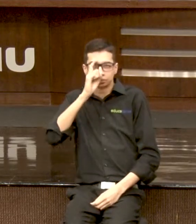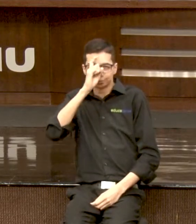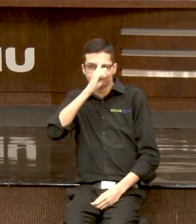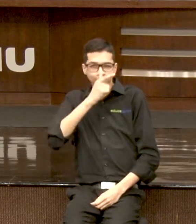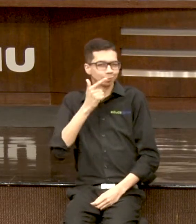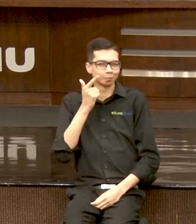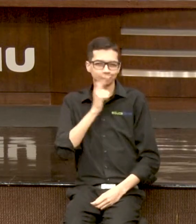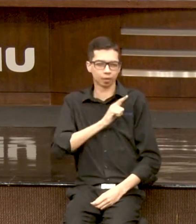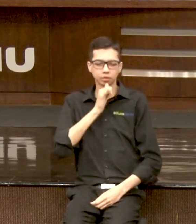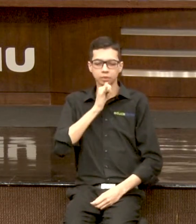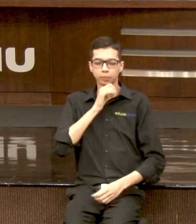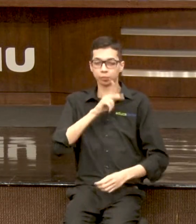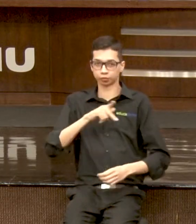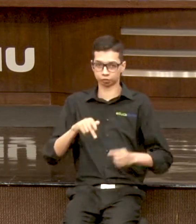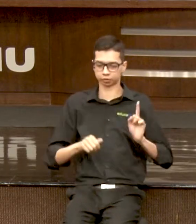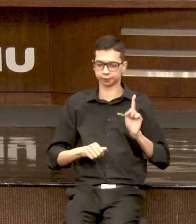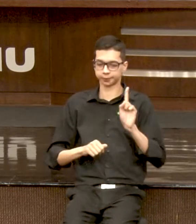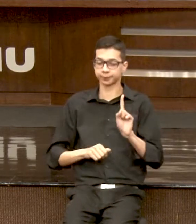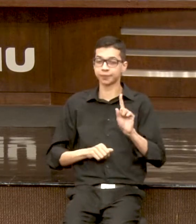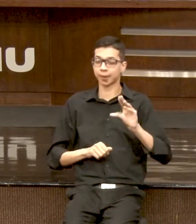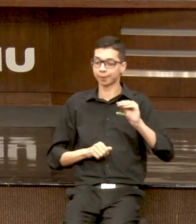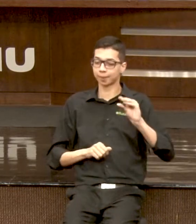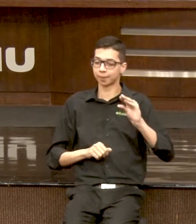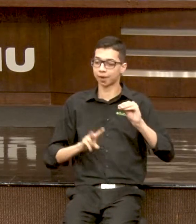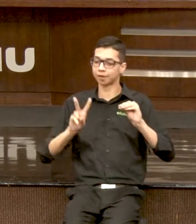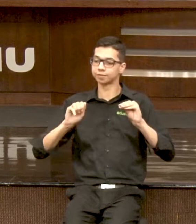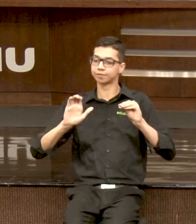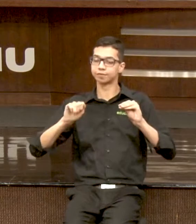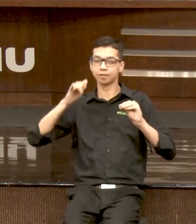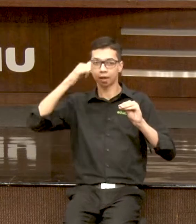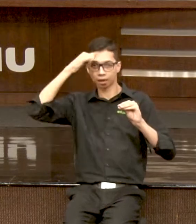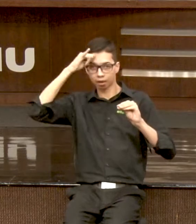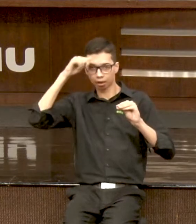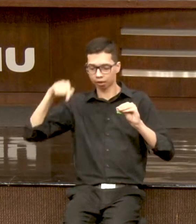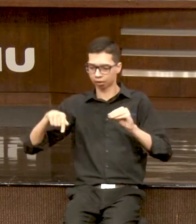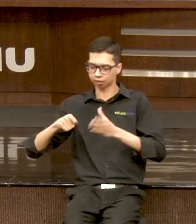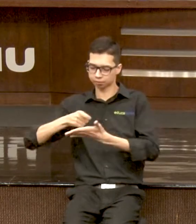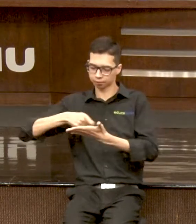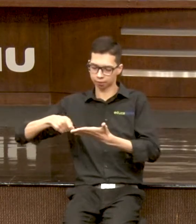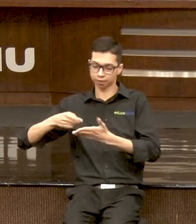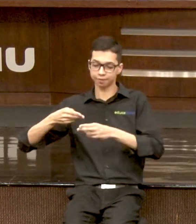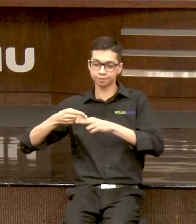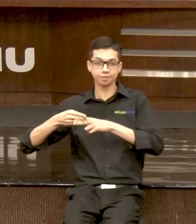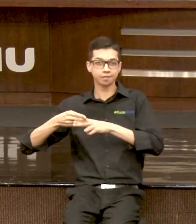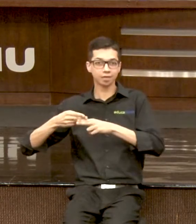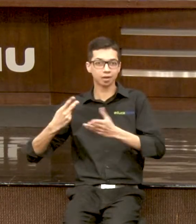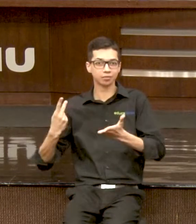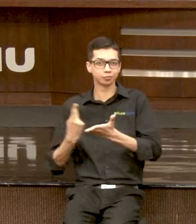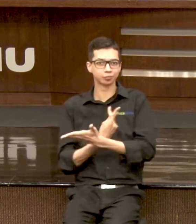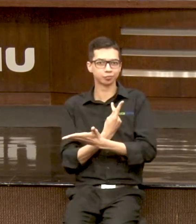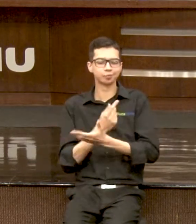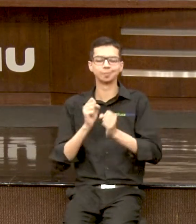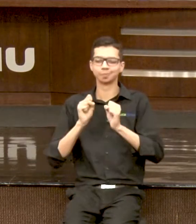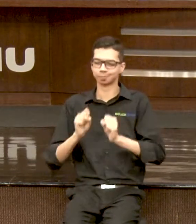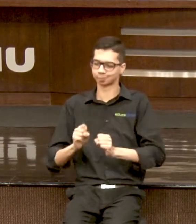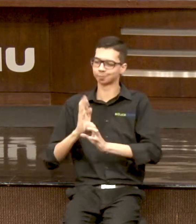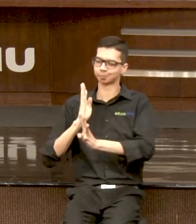fala vaca, ela vai lá corrigir e escrever o faca. Pode ser uma perda leve.